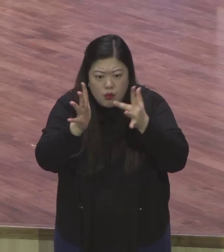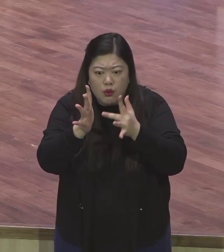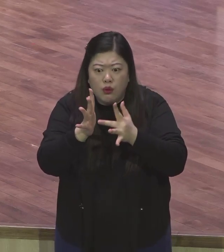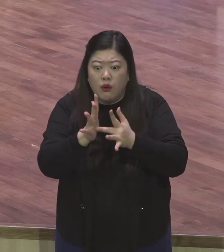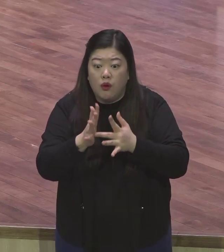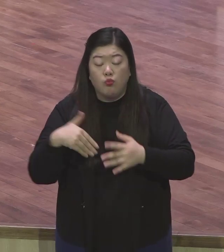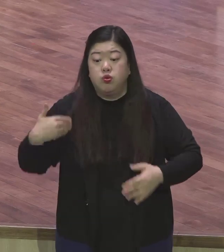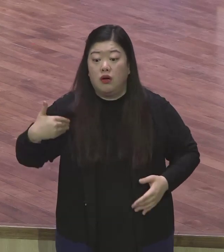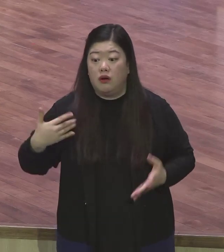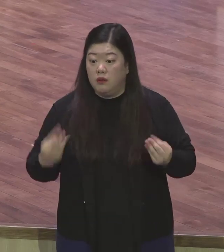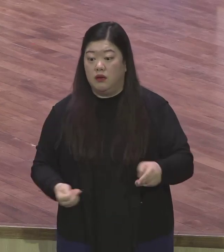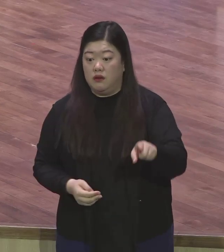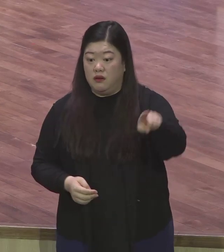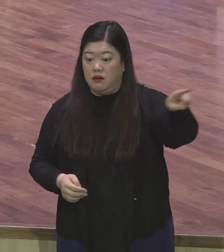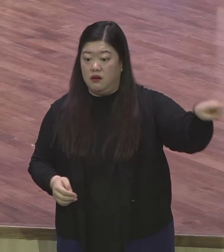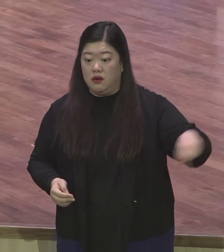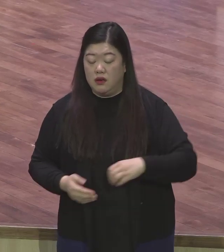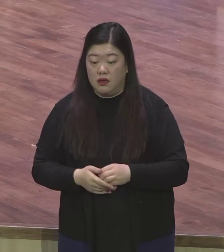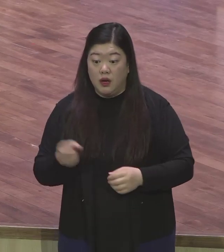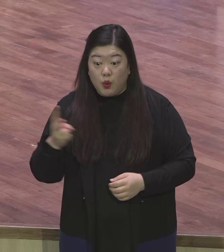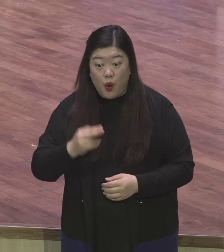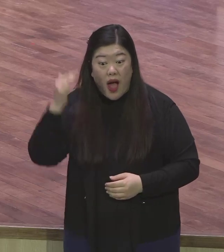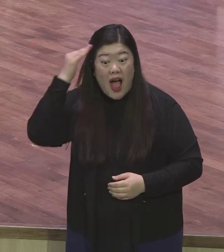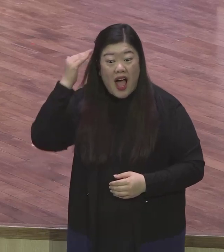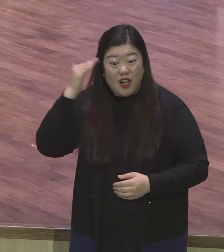나라 안에도 계속 태어나는 아이가 있어요